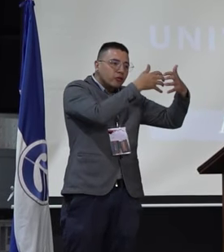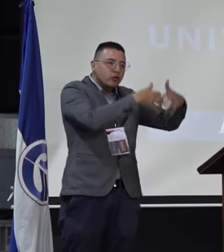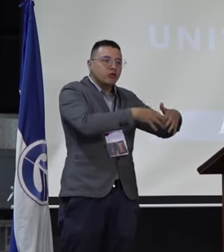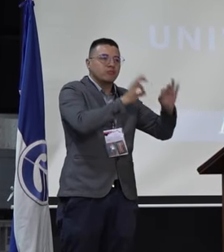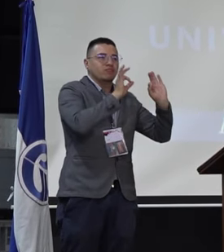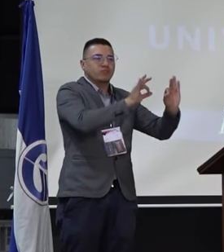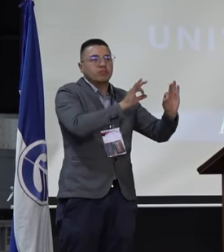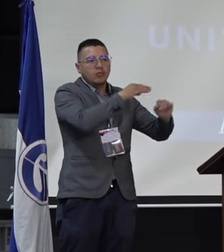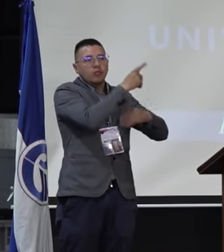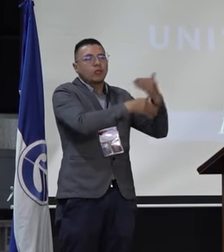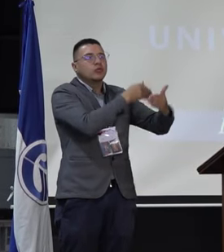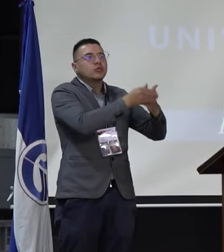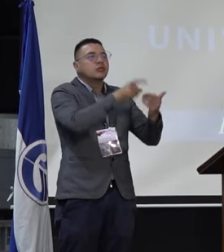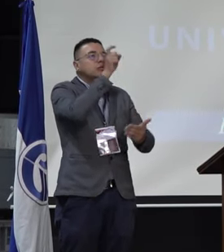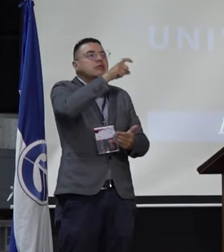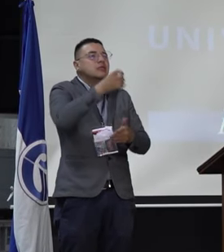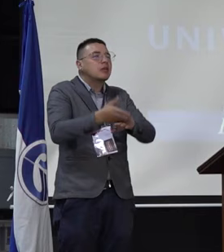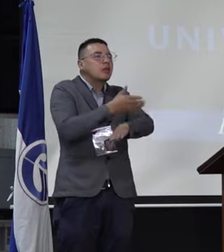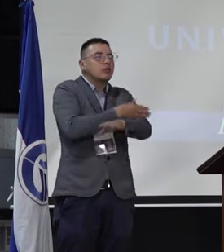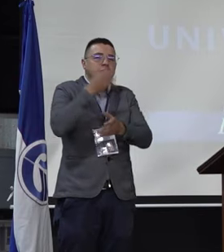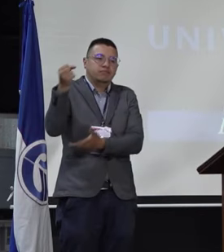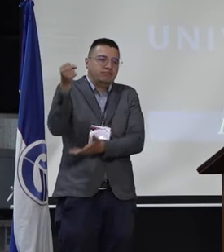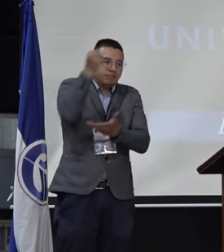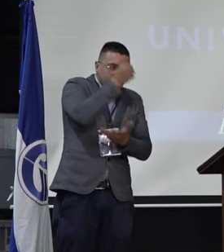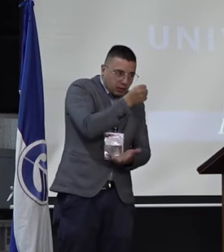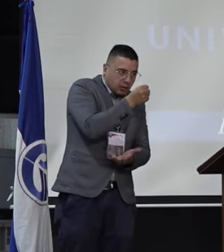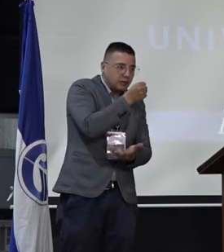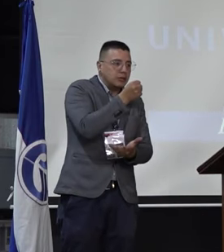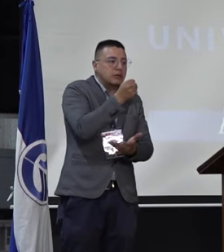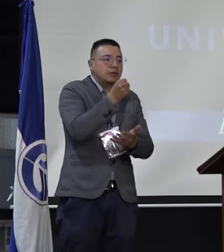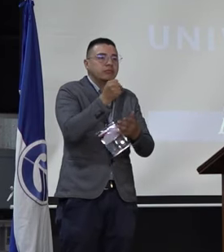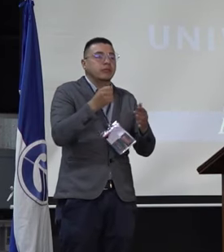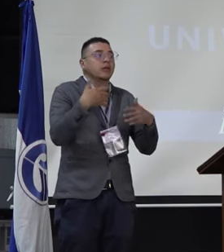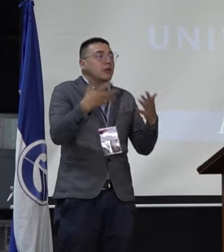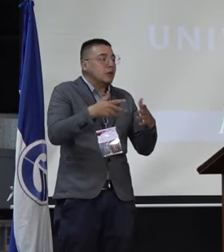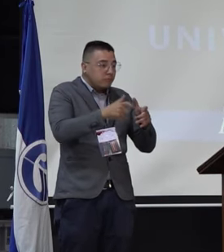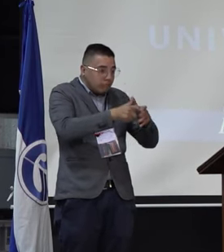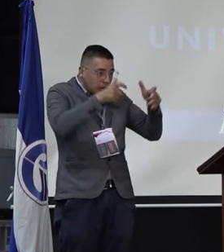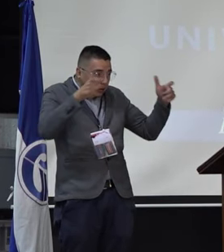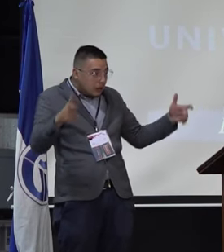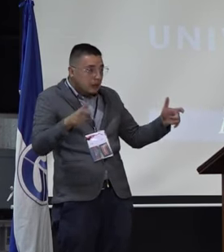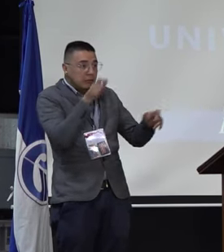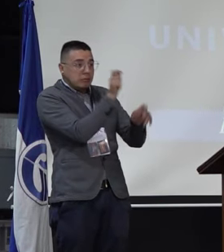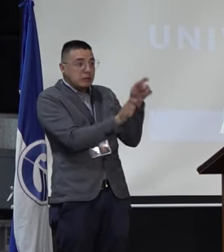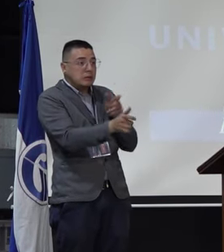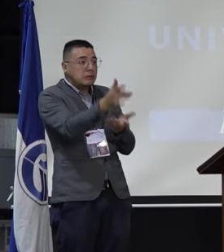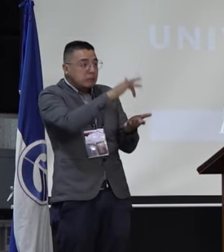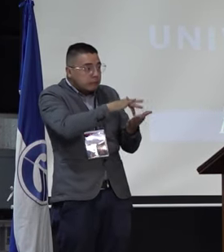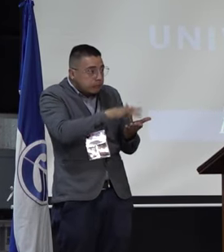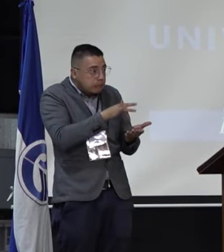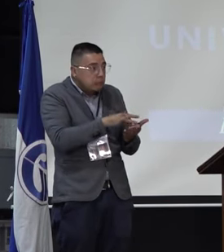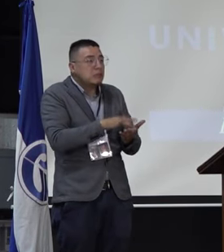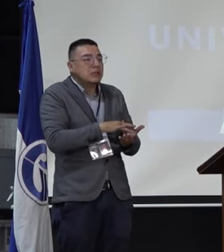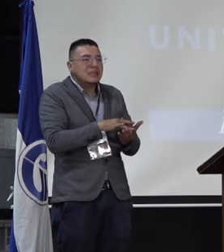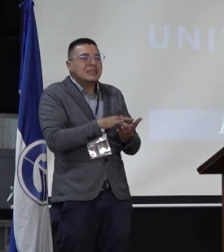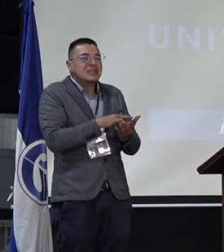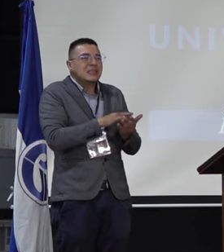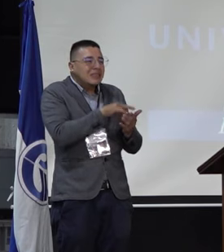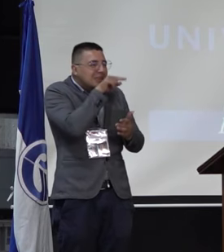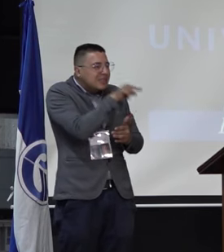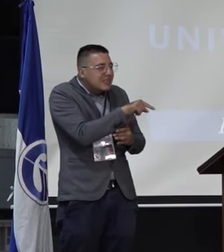implica una asignación de presupuesto, también una ampliación en el número de personas que están presentes en ese